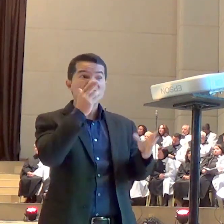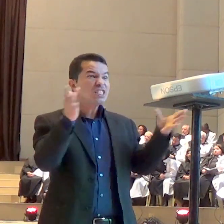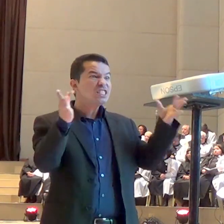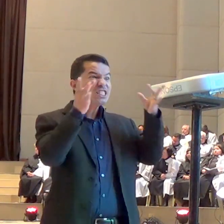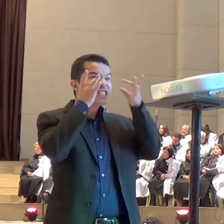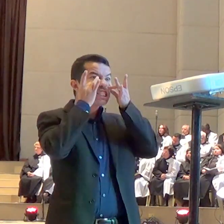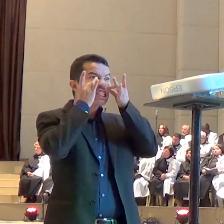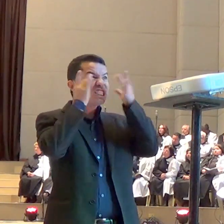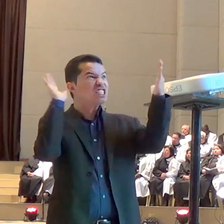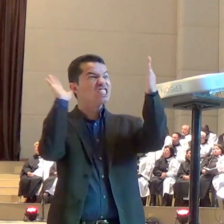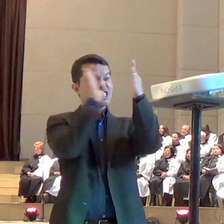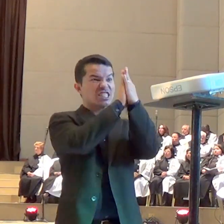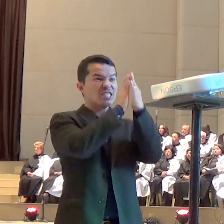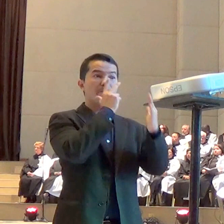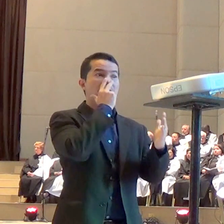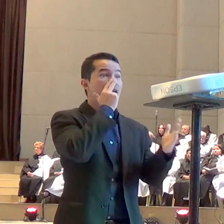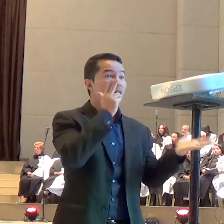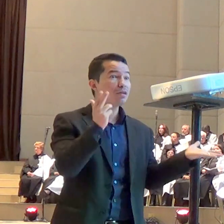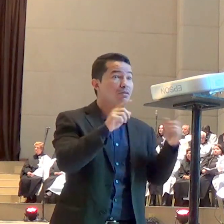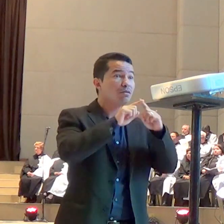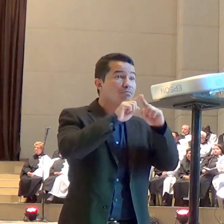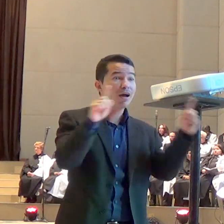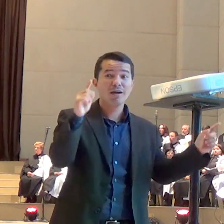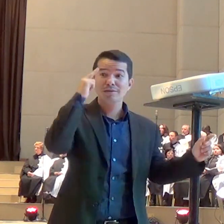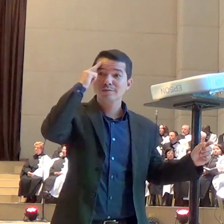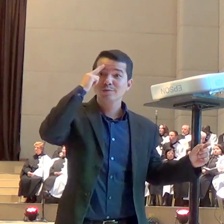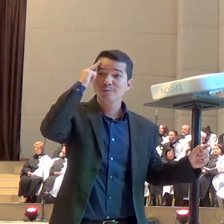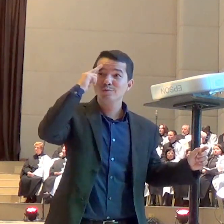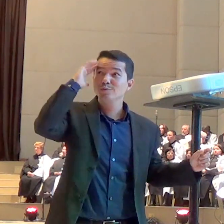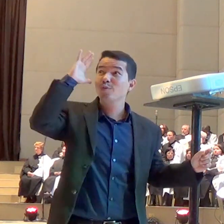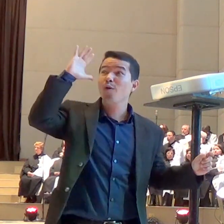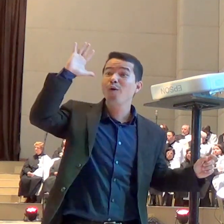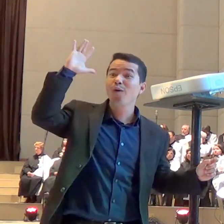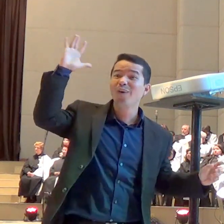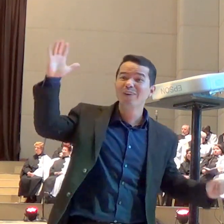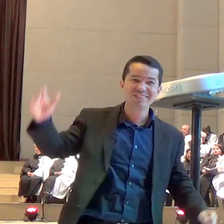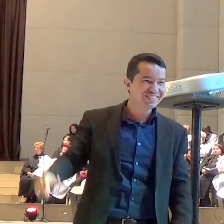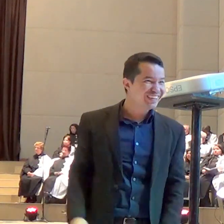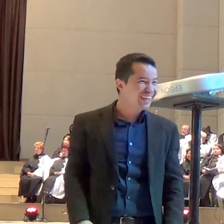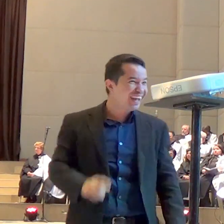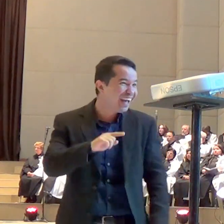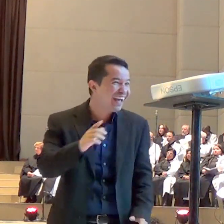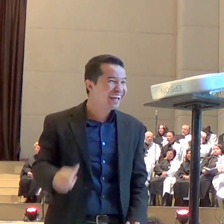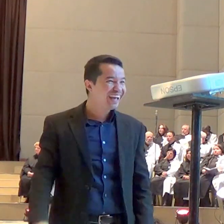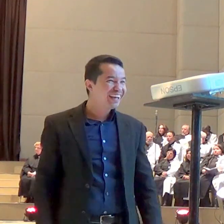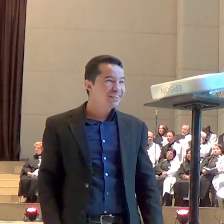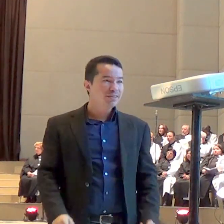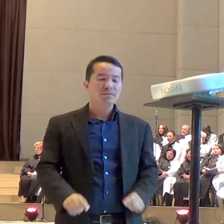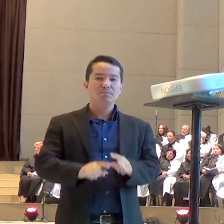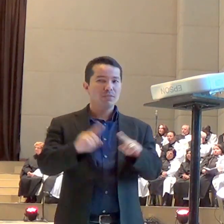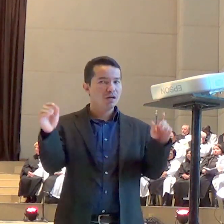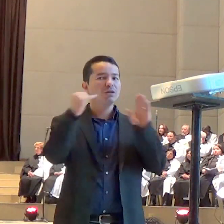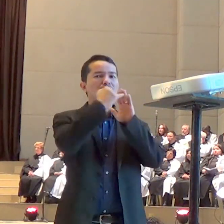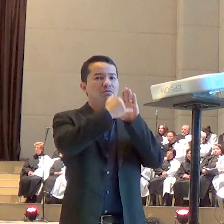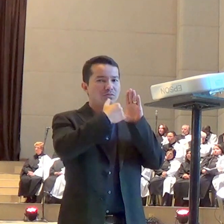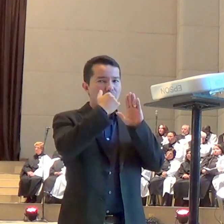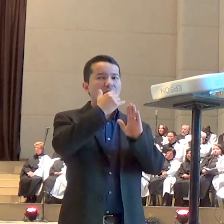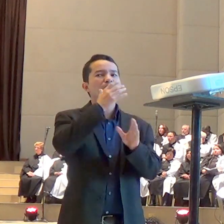Que José creu e voltou para lá para concluir o seu casamento com Maria.